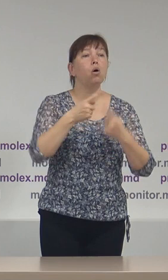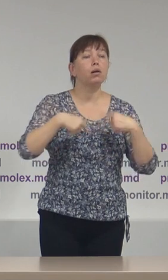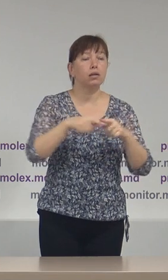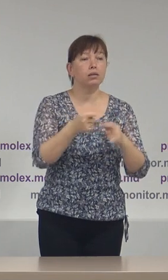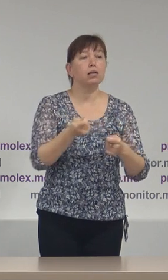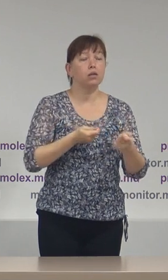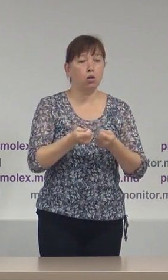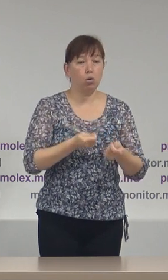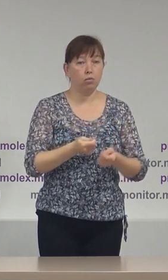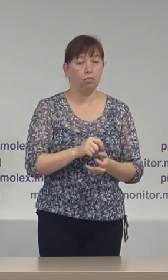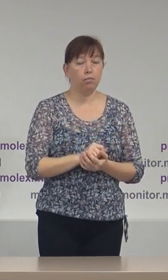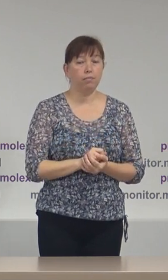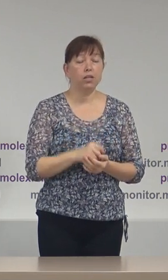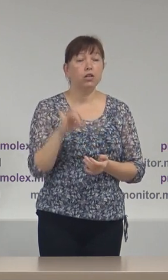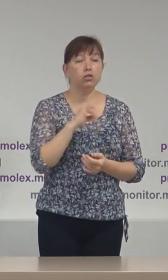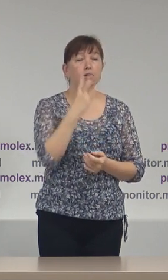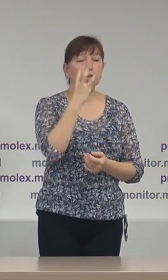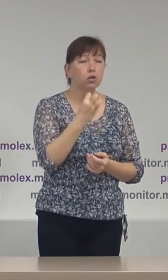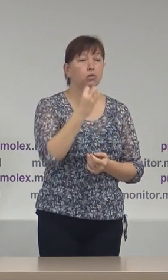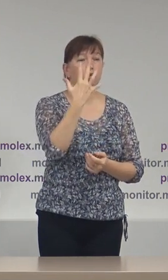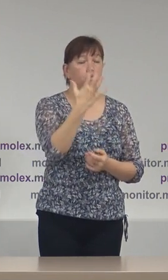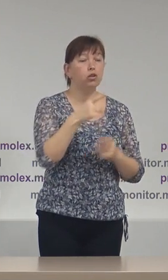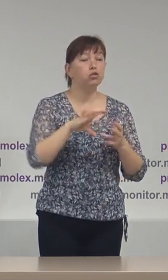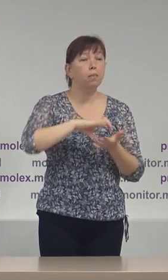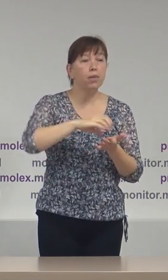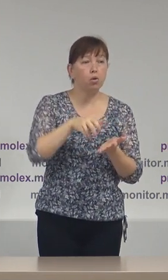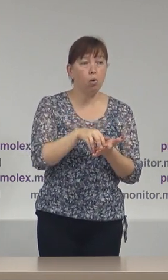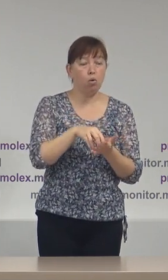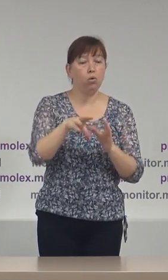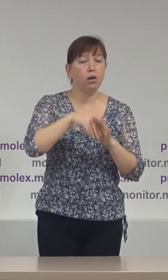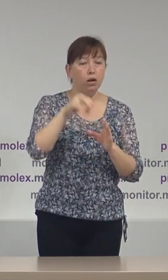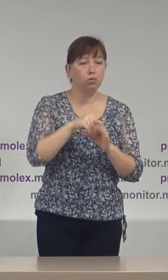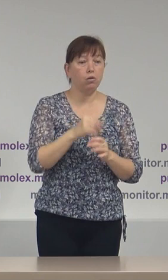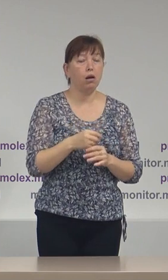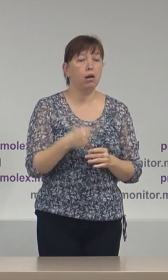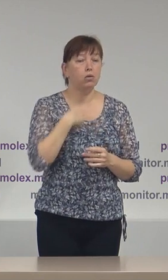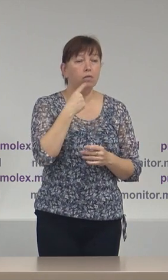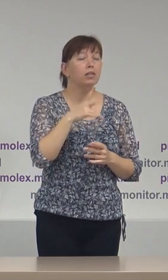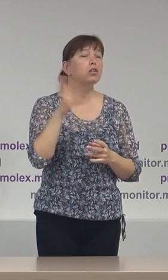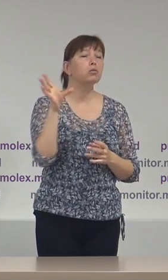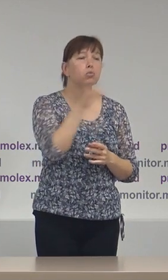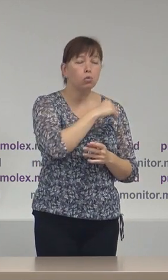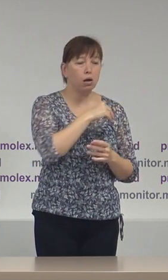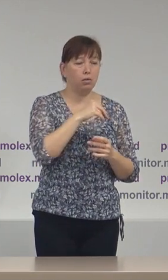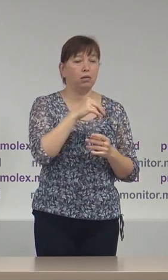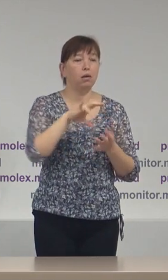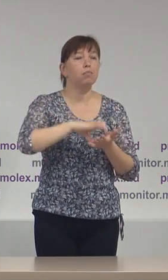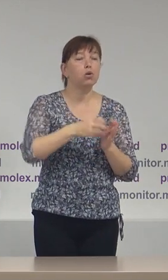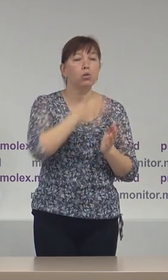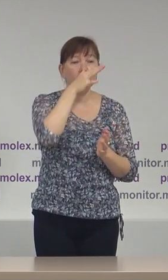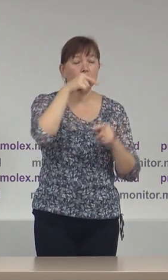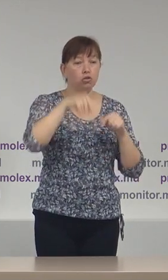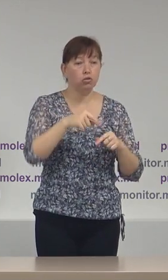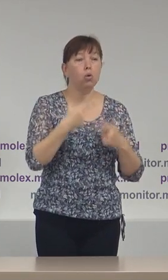305 birouri este vorba de toate birourile din municipiul Chișineu